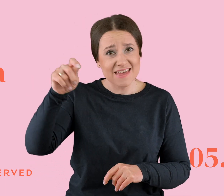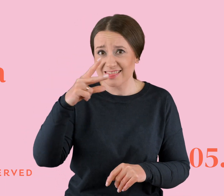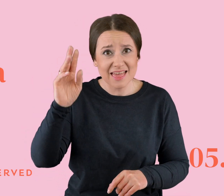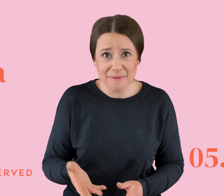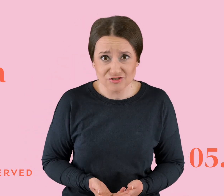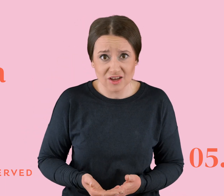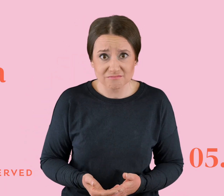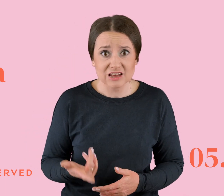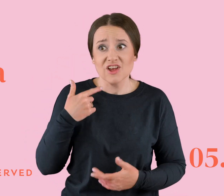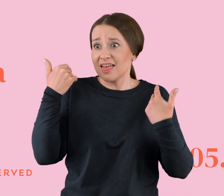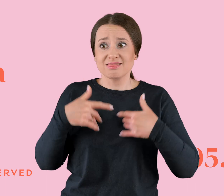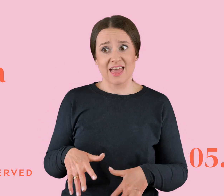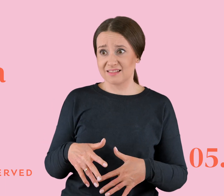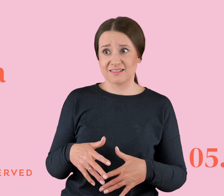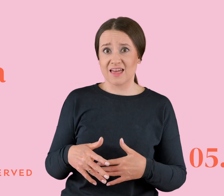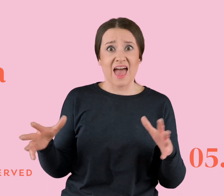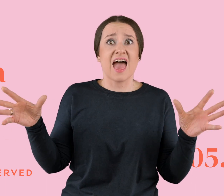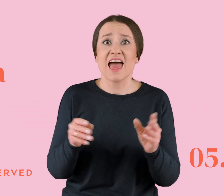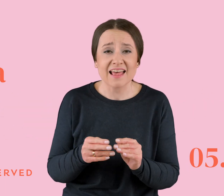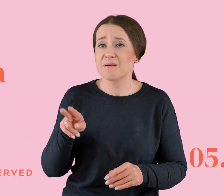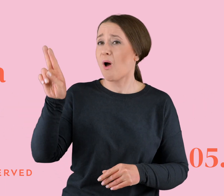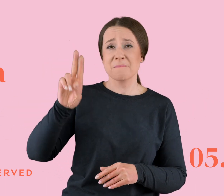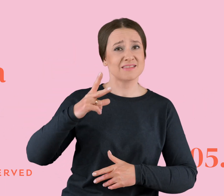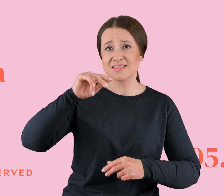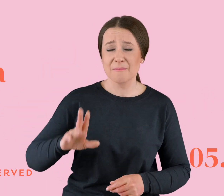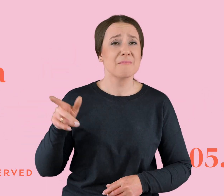nie chce ze mną być i nie obieca, że kiedykolwiek ze mną będzie, no bo ona nie może tego zrobić.